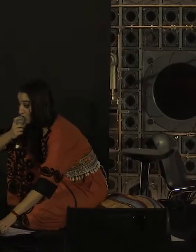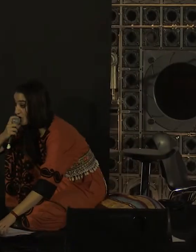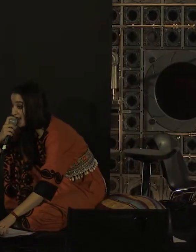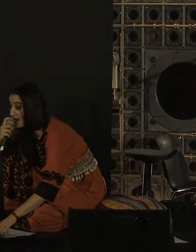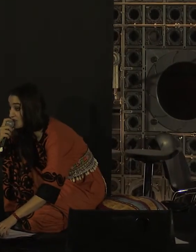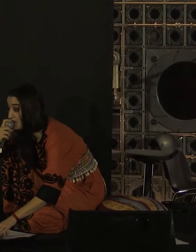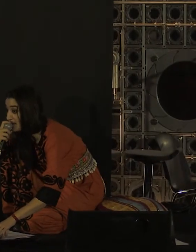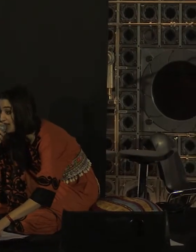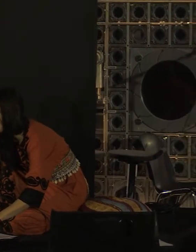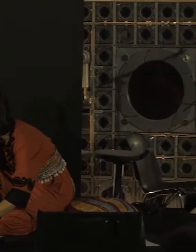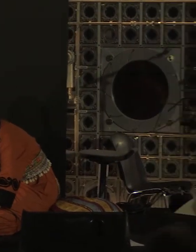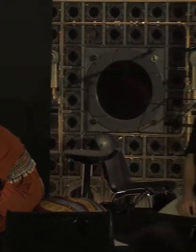Voyage en pays récits